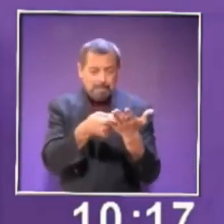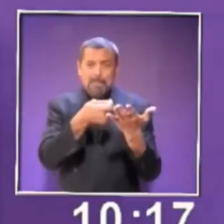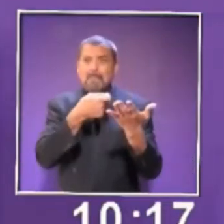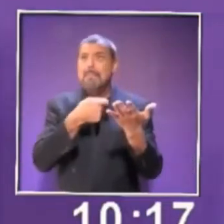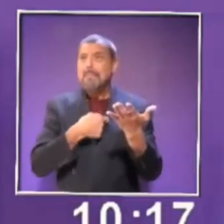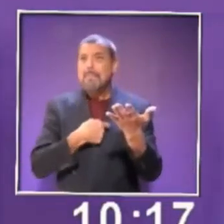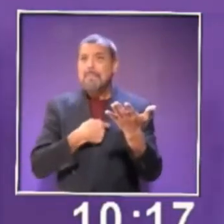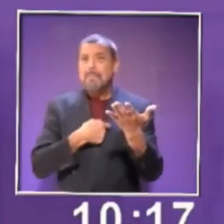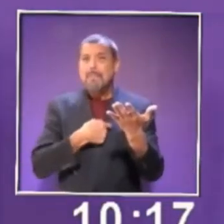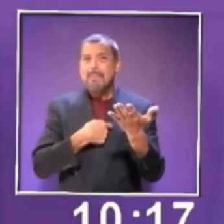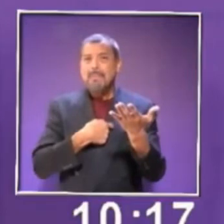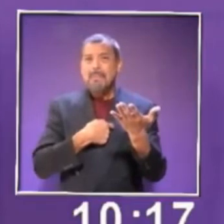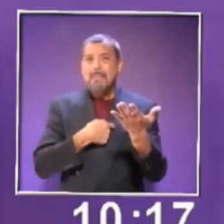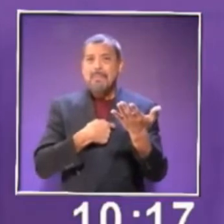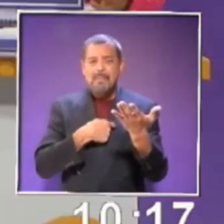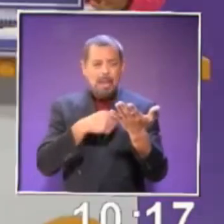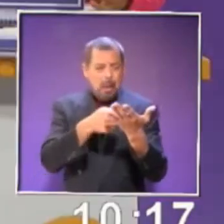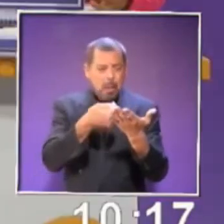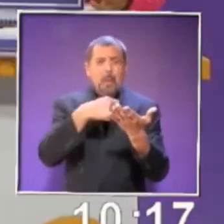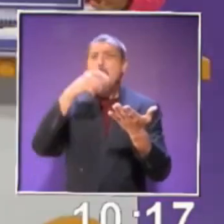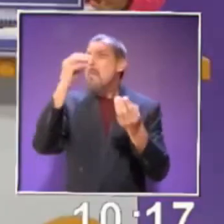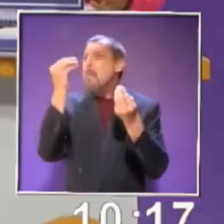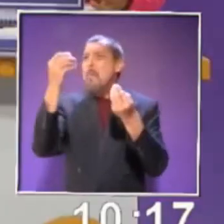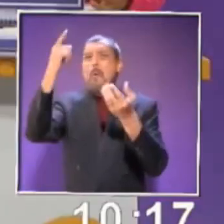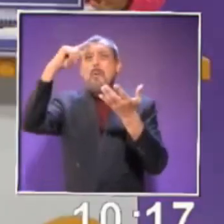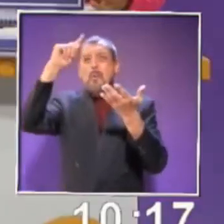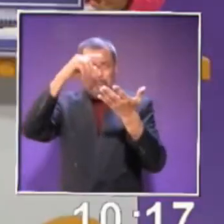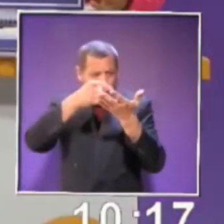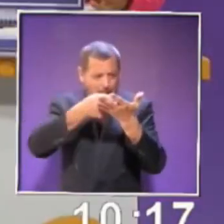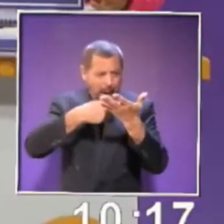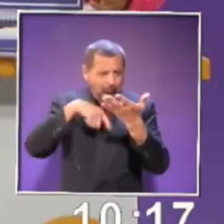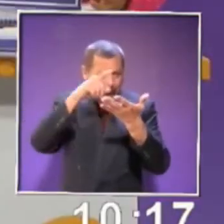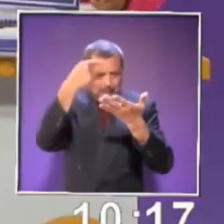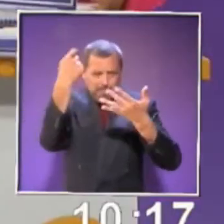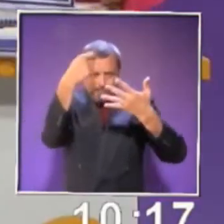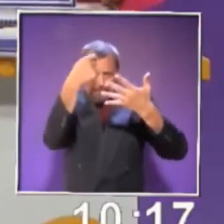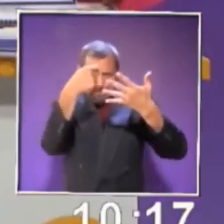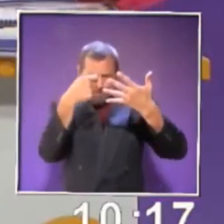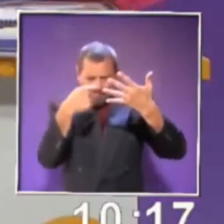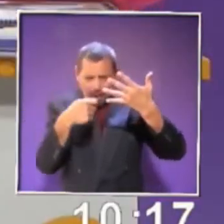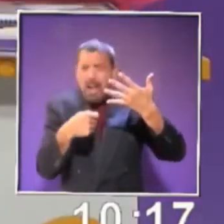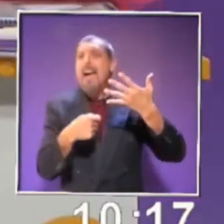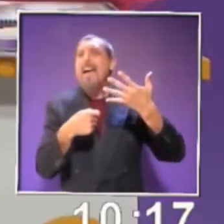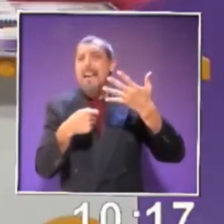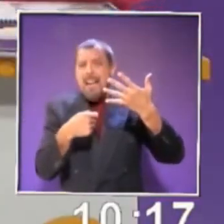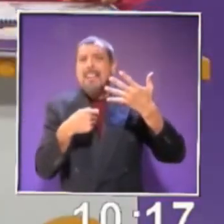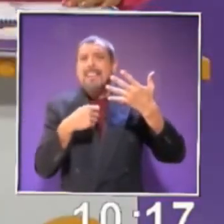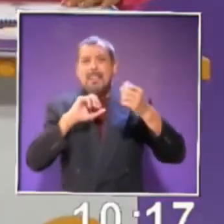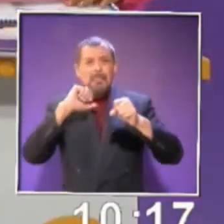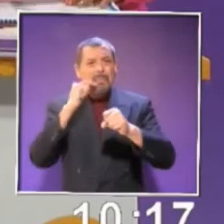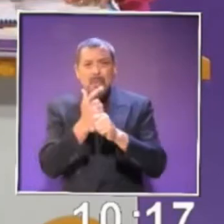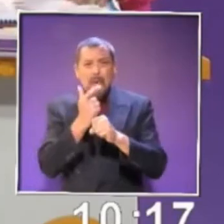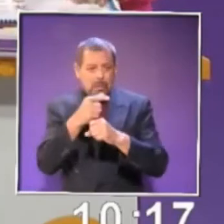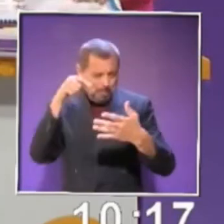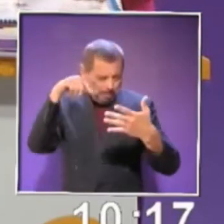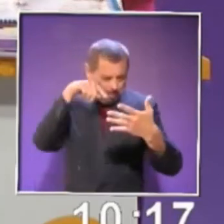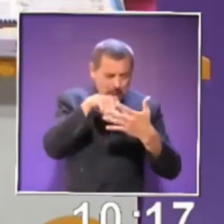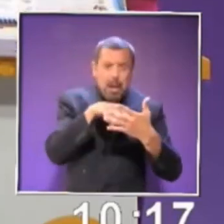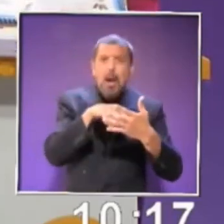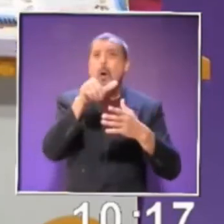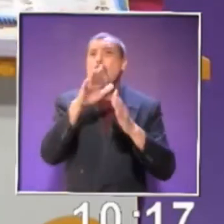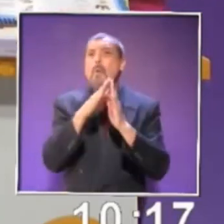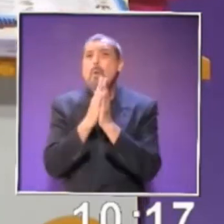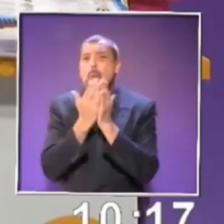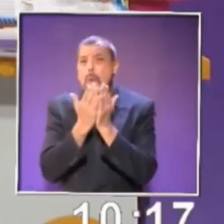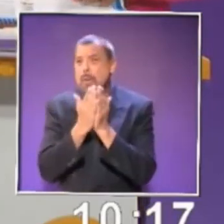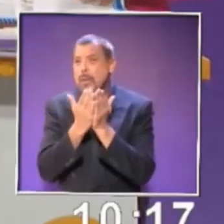guía de apoyo para los padres de familia. También, pues, ahí encontramos lo que es un libro, que los